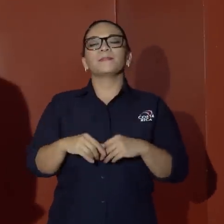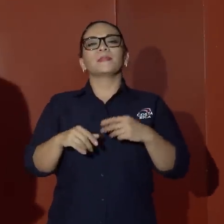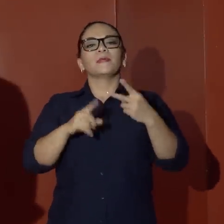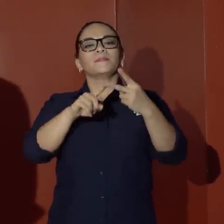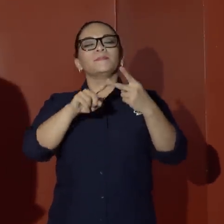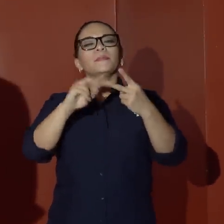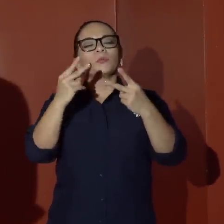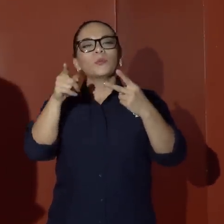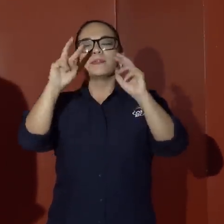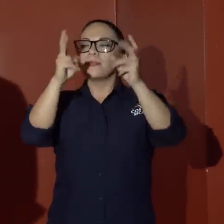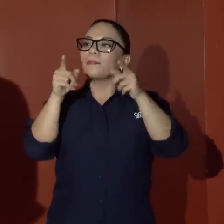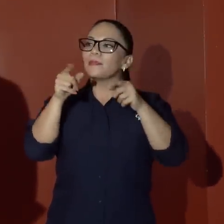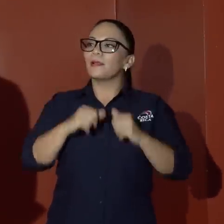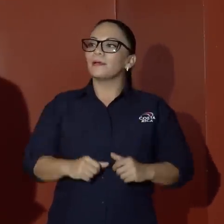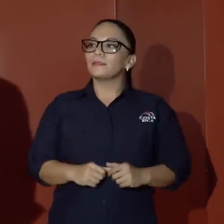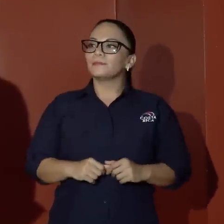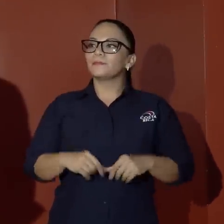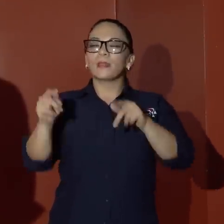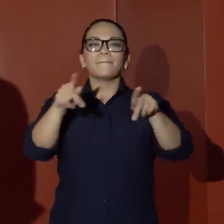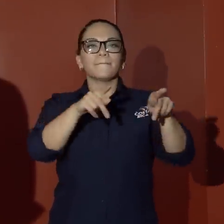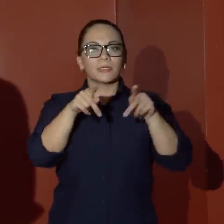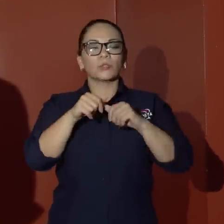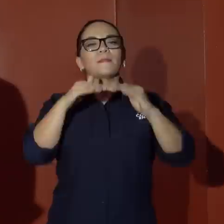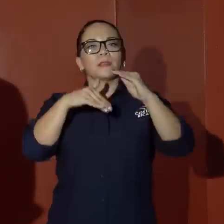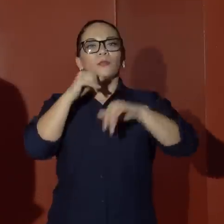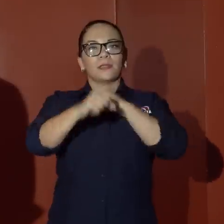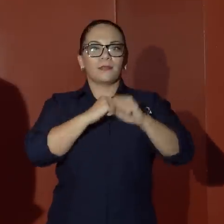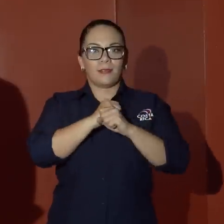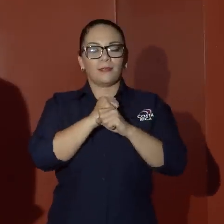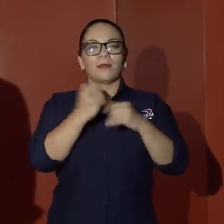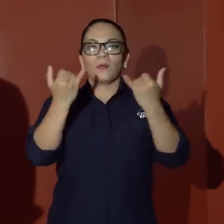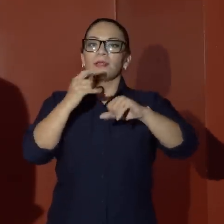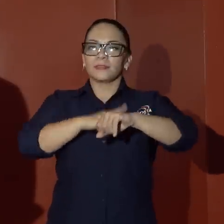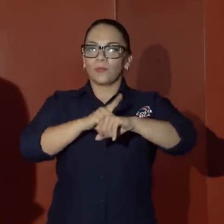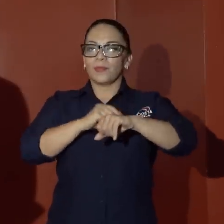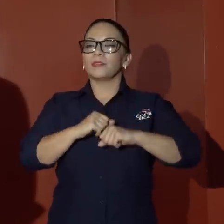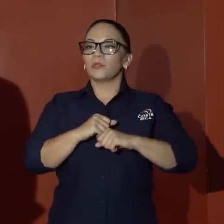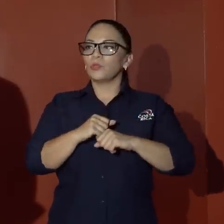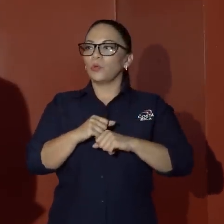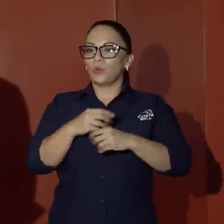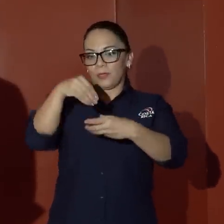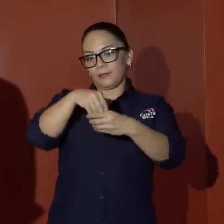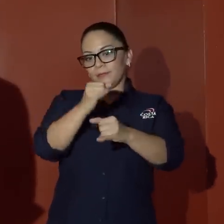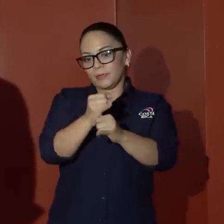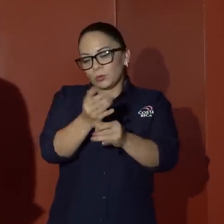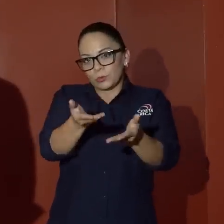volviendo también al tema de las personas menores de edad que están en este momento institucionalizadas,